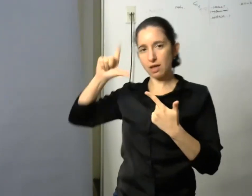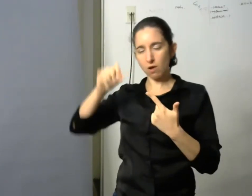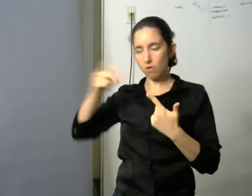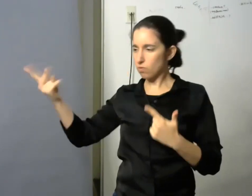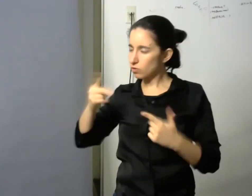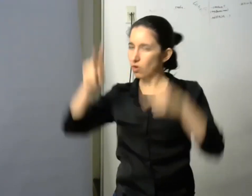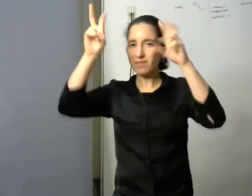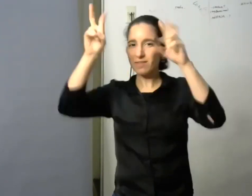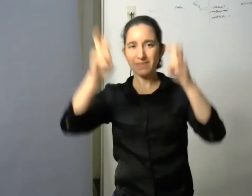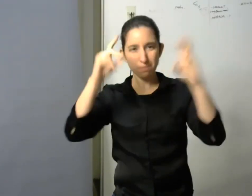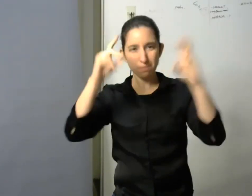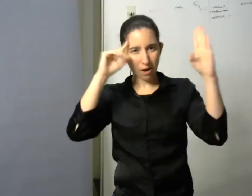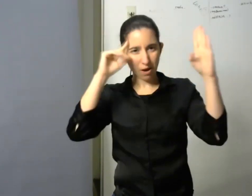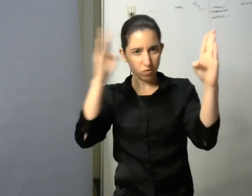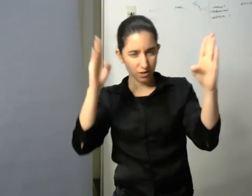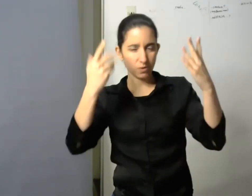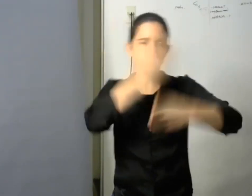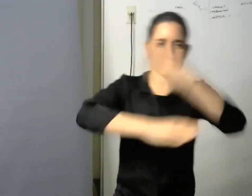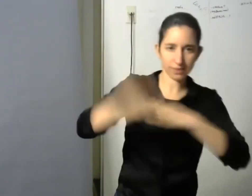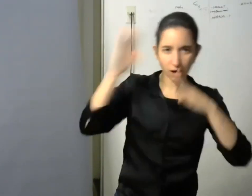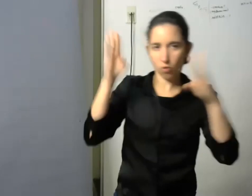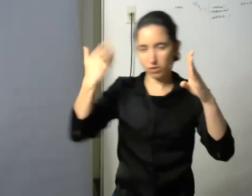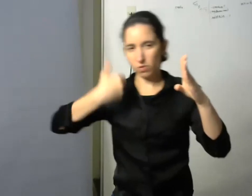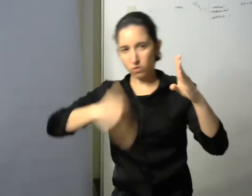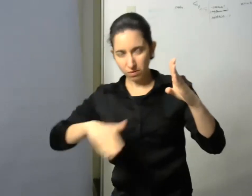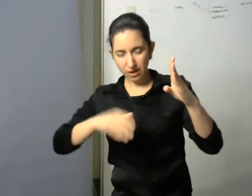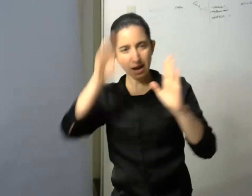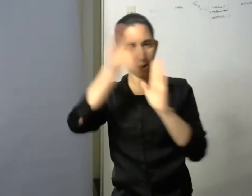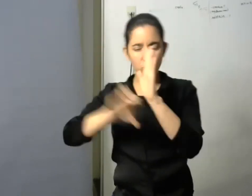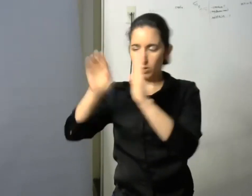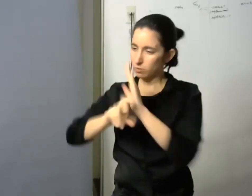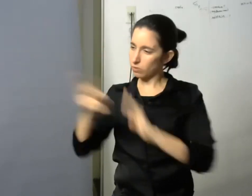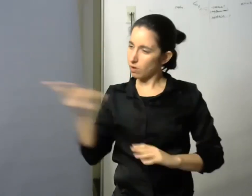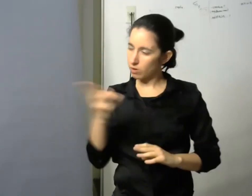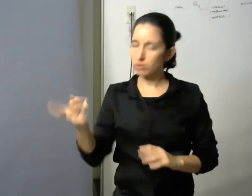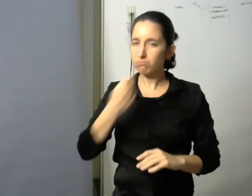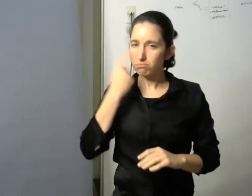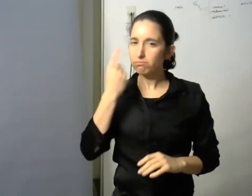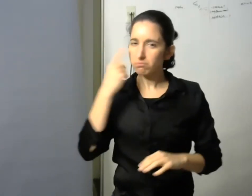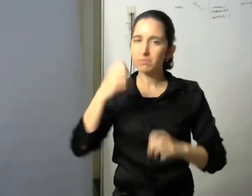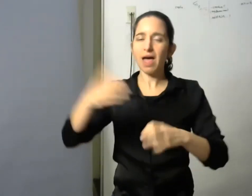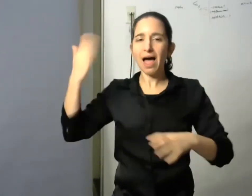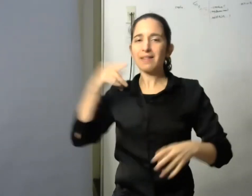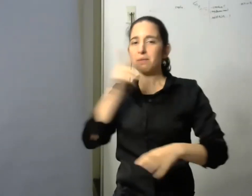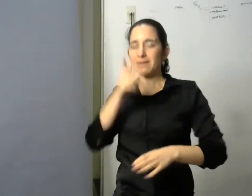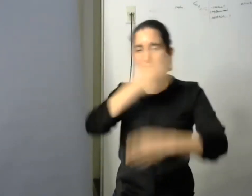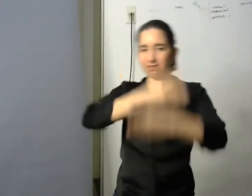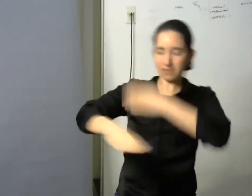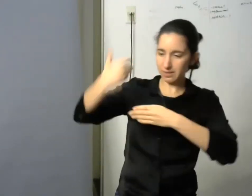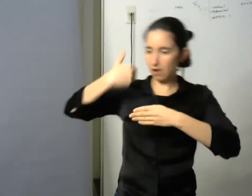capítulo en el de Marcelo está muy claro esto que en un momento fueron como sinónimos hoy debemos decir que